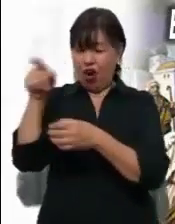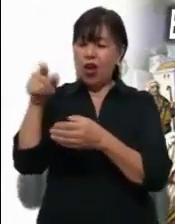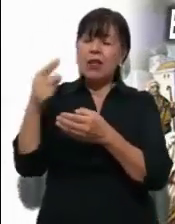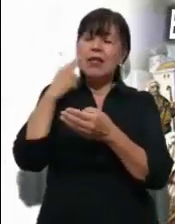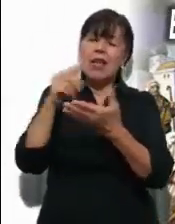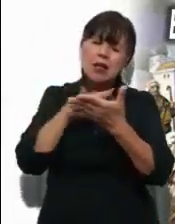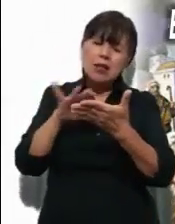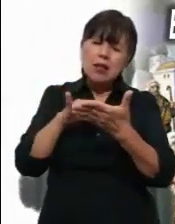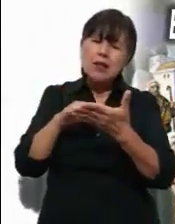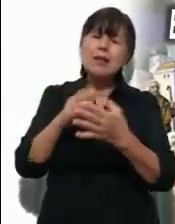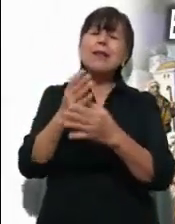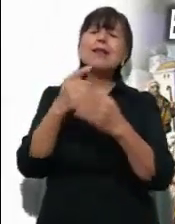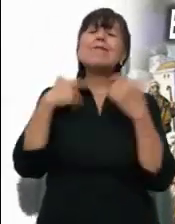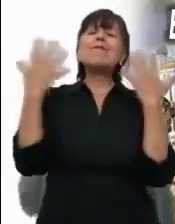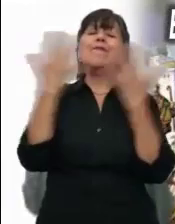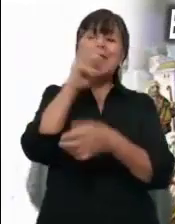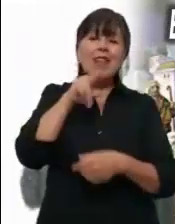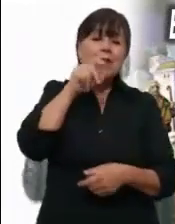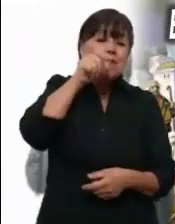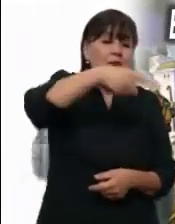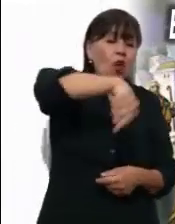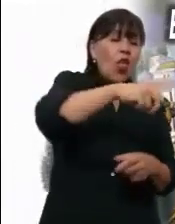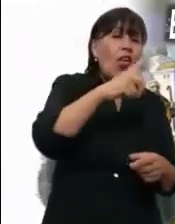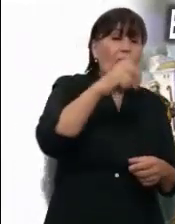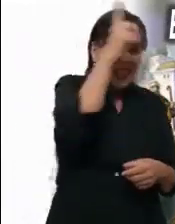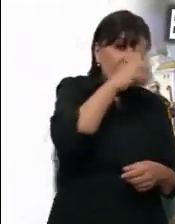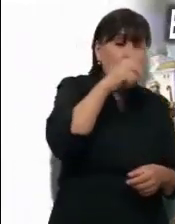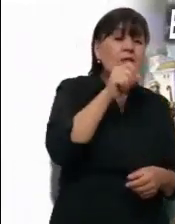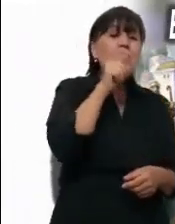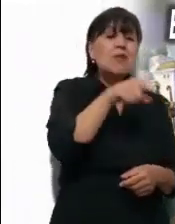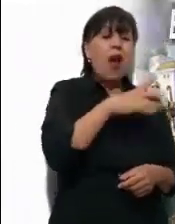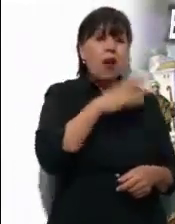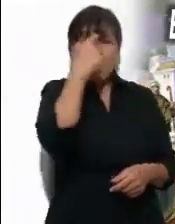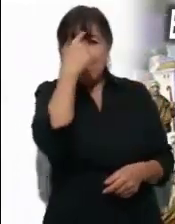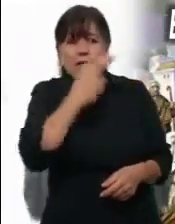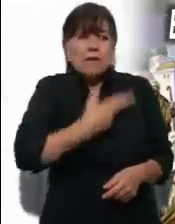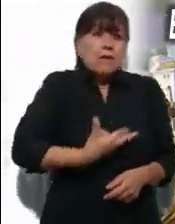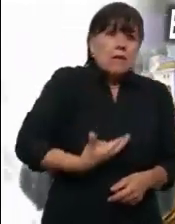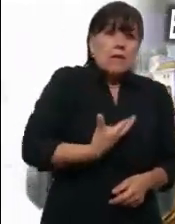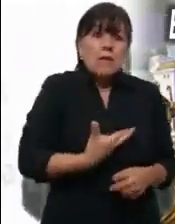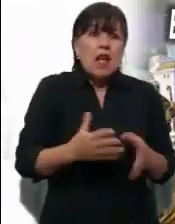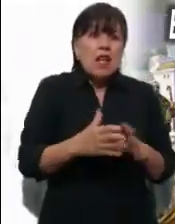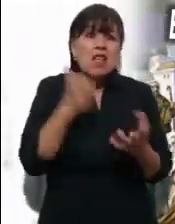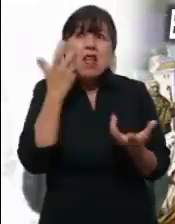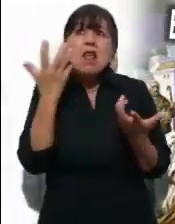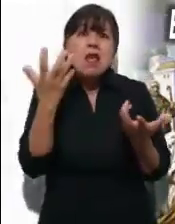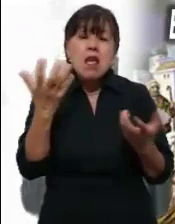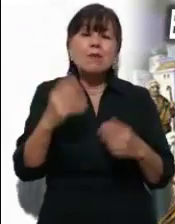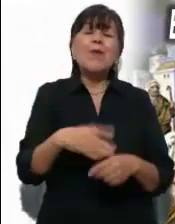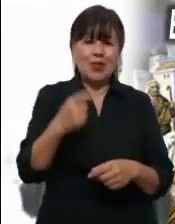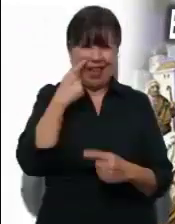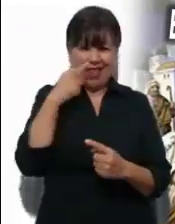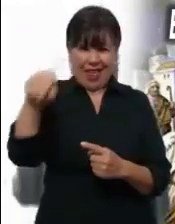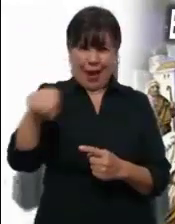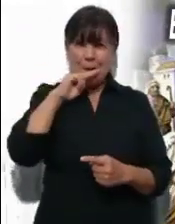entre los discípulos de Jesús, se daban estas ambiciones y estos deseos. Por una parte, la madre de Santiago y